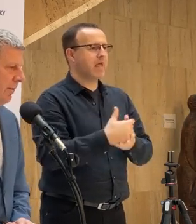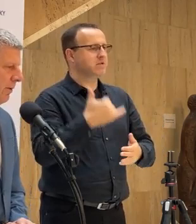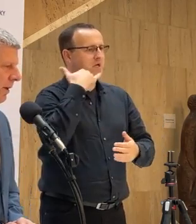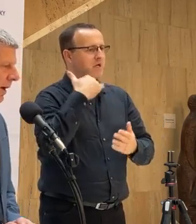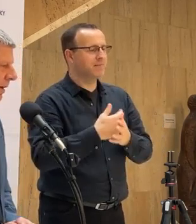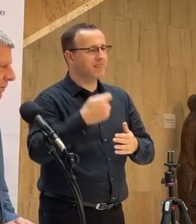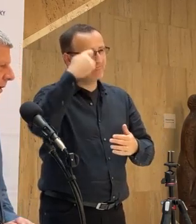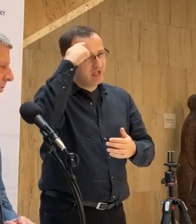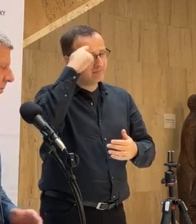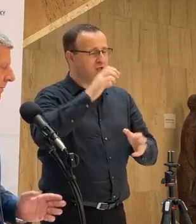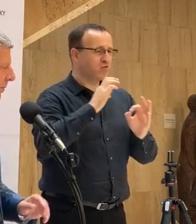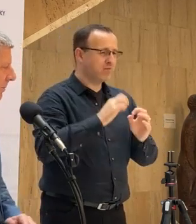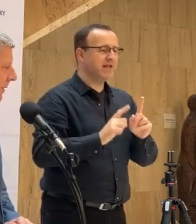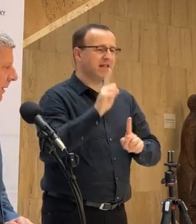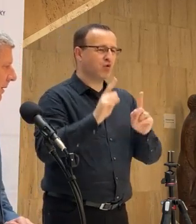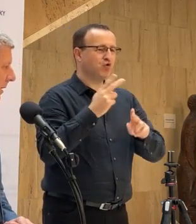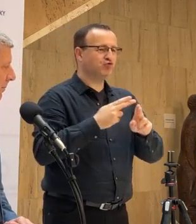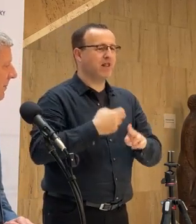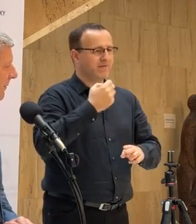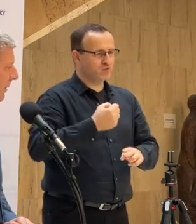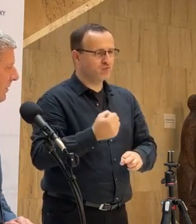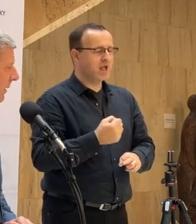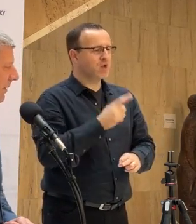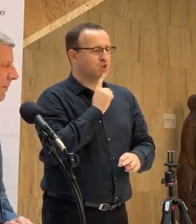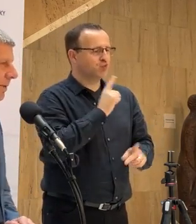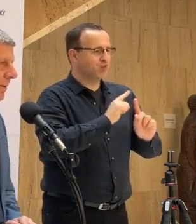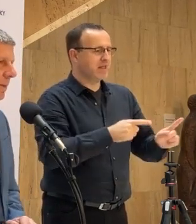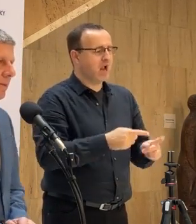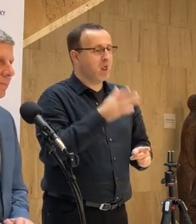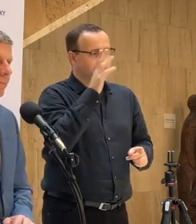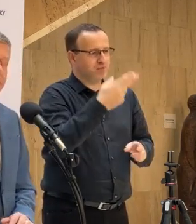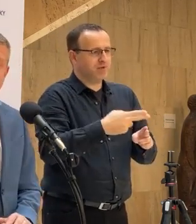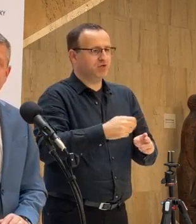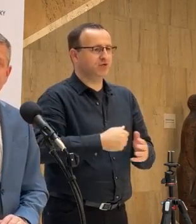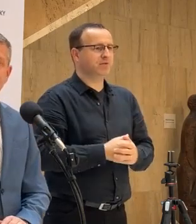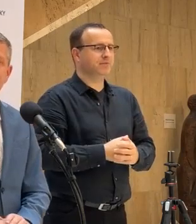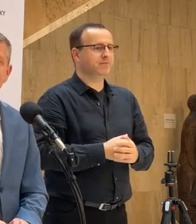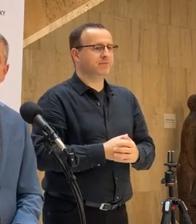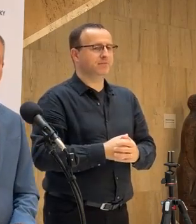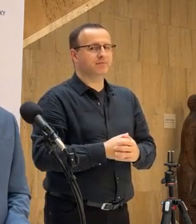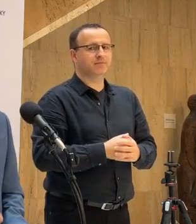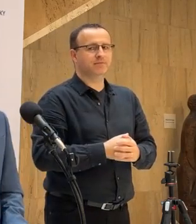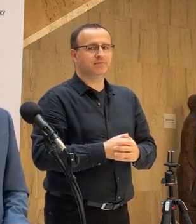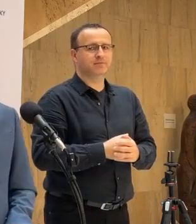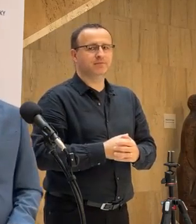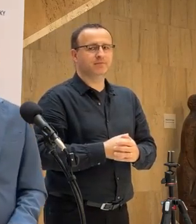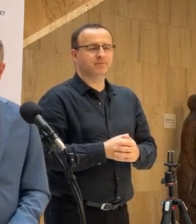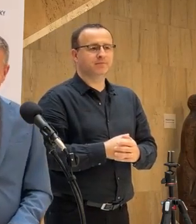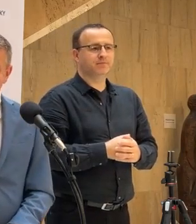nápadov je dobrý, v niektorých krajinách funguje trošku iným spôsobom, ale áno, budem sa zaberať všetkými takýmito nápadmi. Ďakujem. Ja sa ešte vrátim k tomu plánu obnovy...